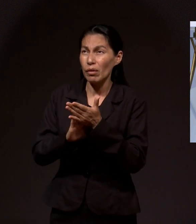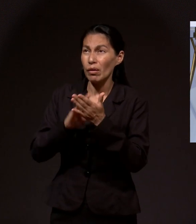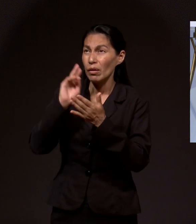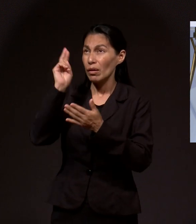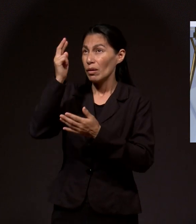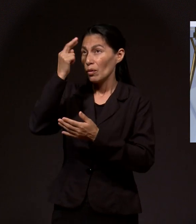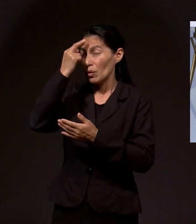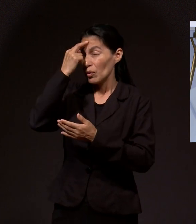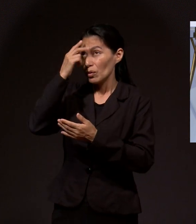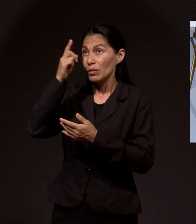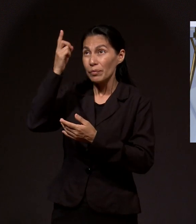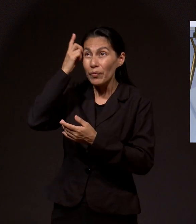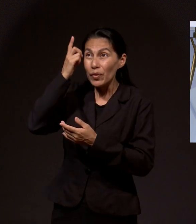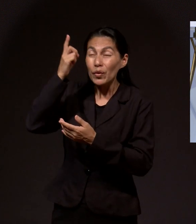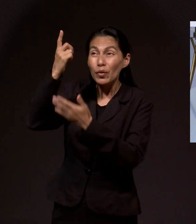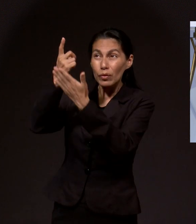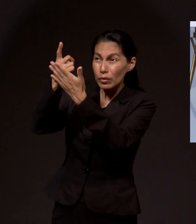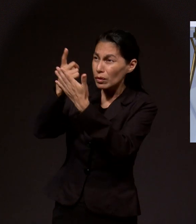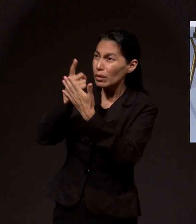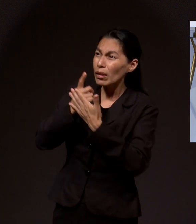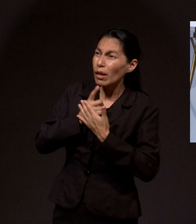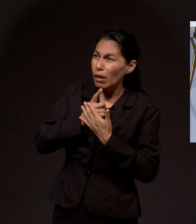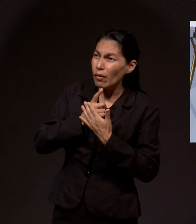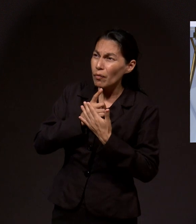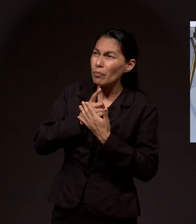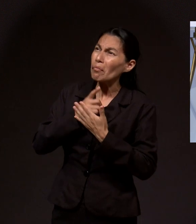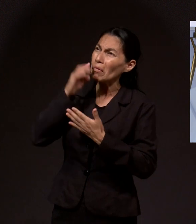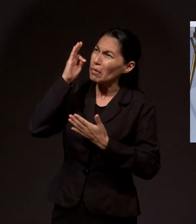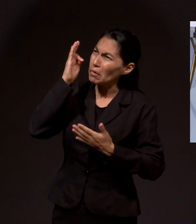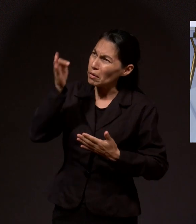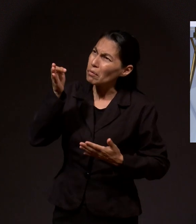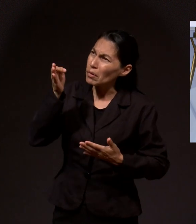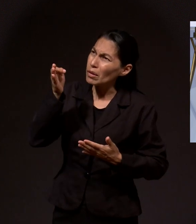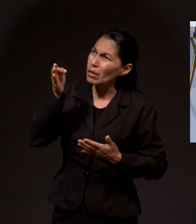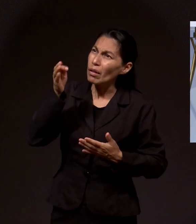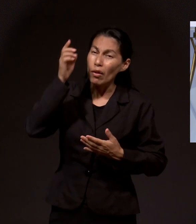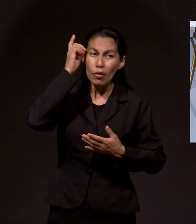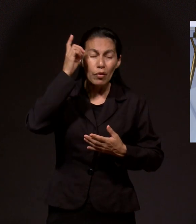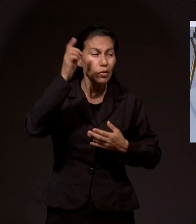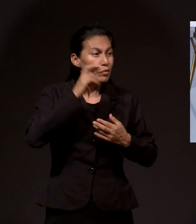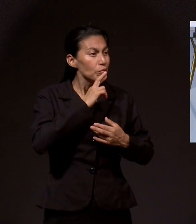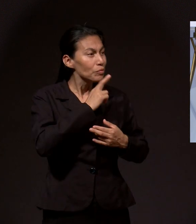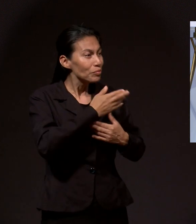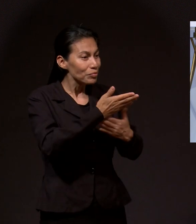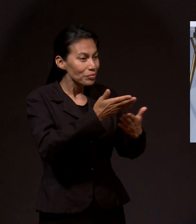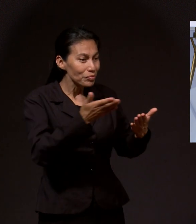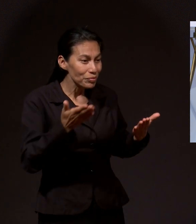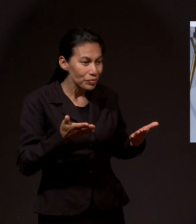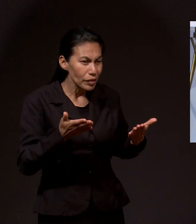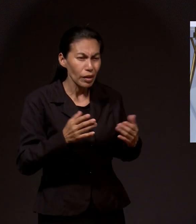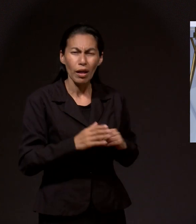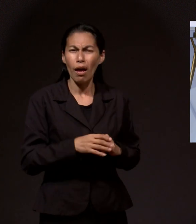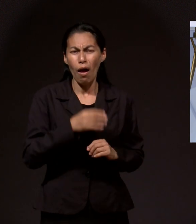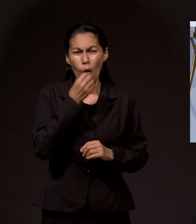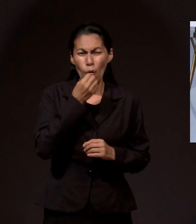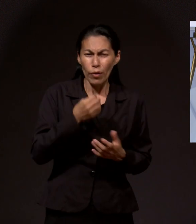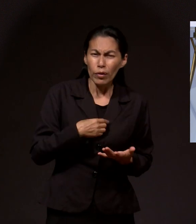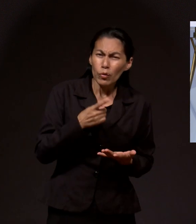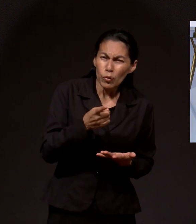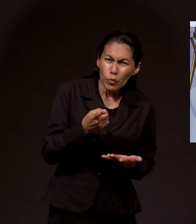reconocen como su Dios, no importa la denominación religiosa a la cual